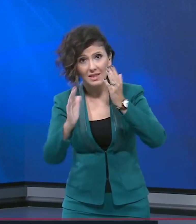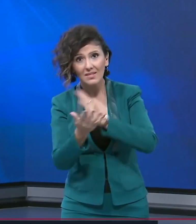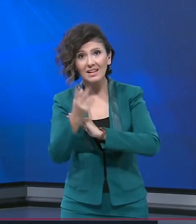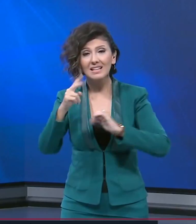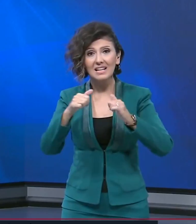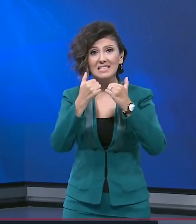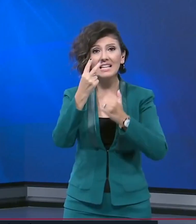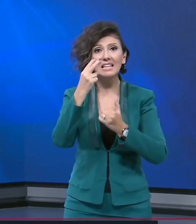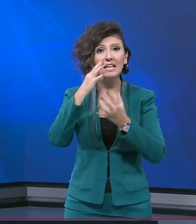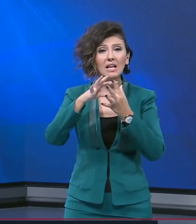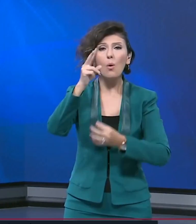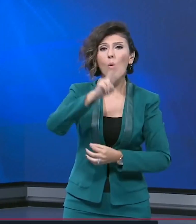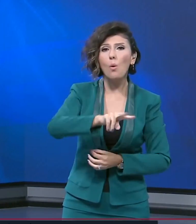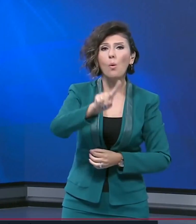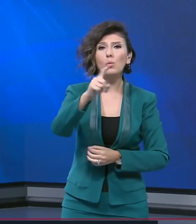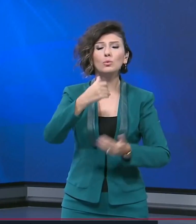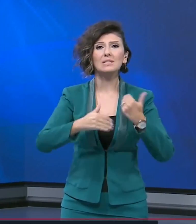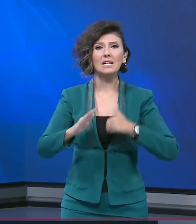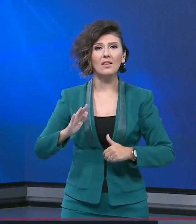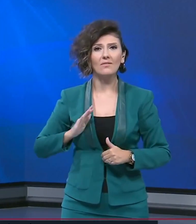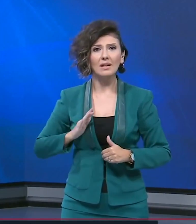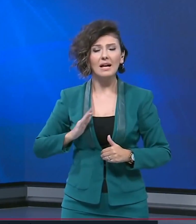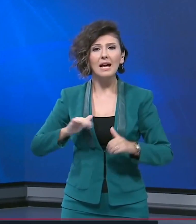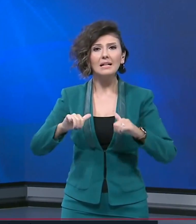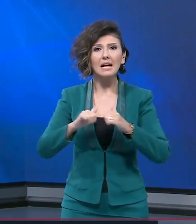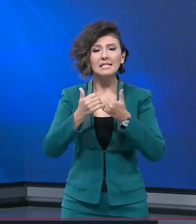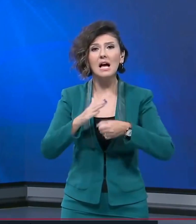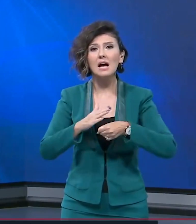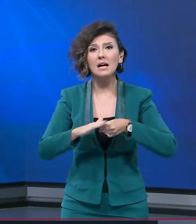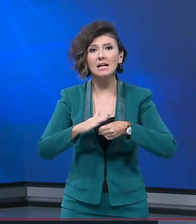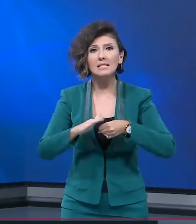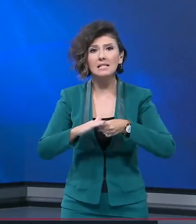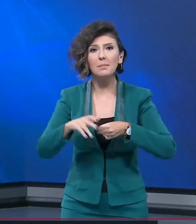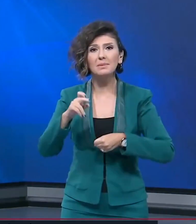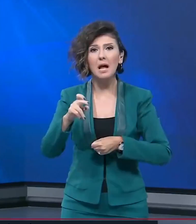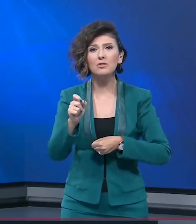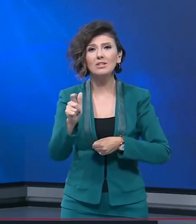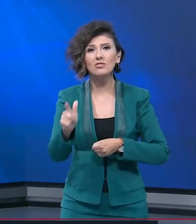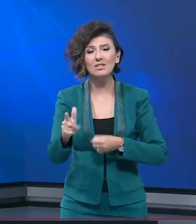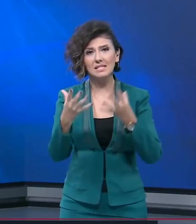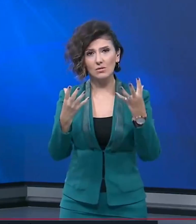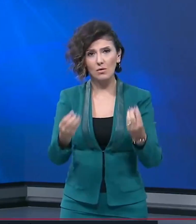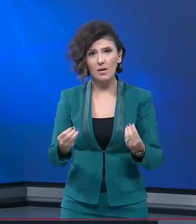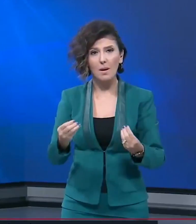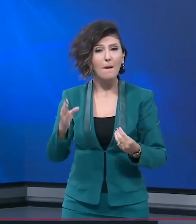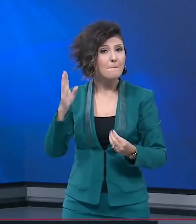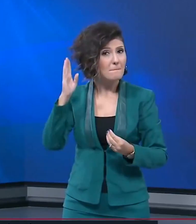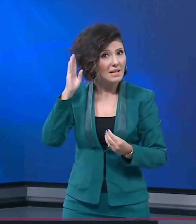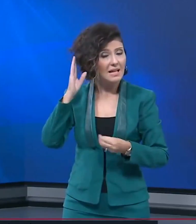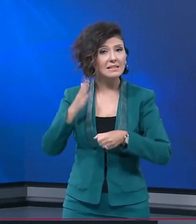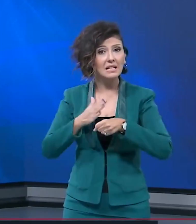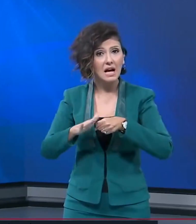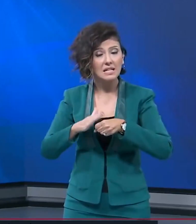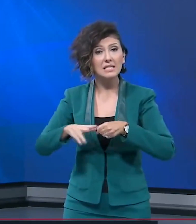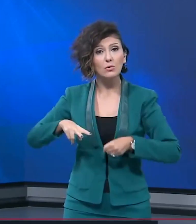kaybetti. 19 kişi yaralandı. Kaza Kayseri'nin Pınarbaşı ilçesinde meydana geldi. Malatya'dan